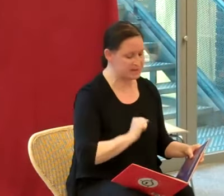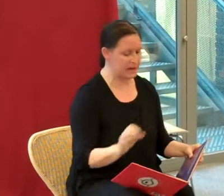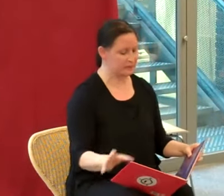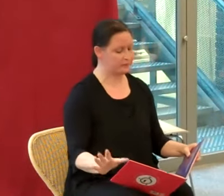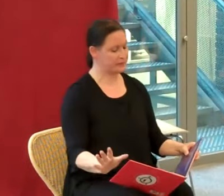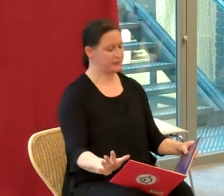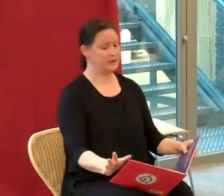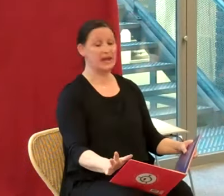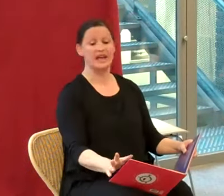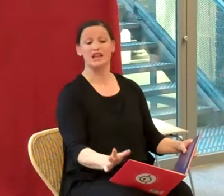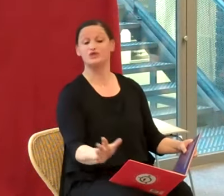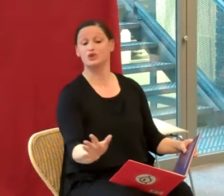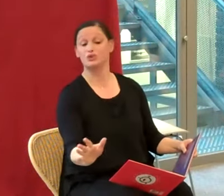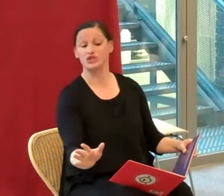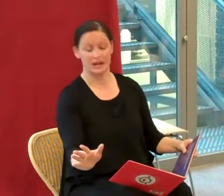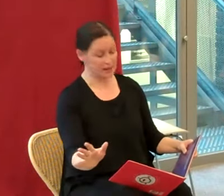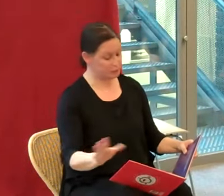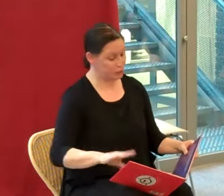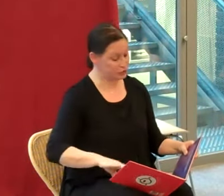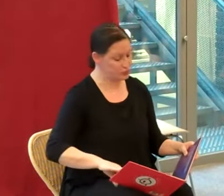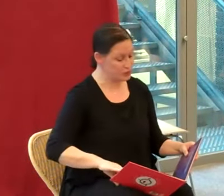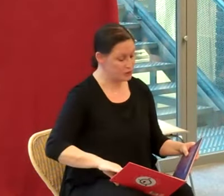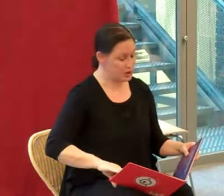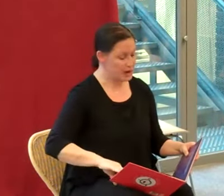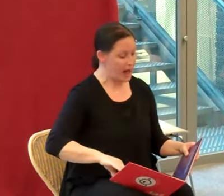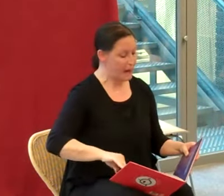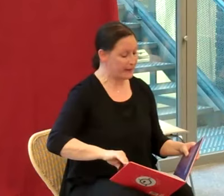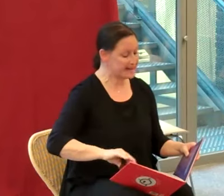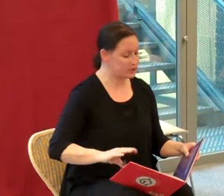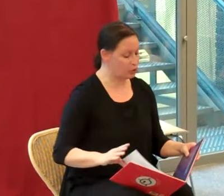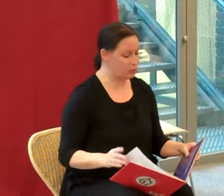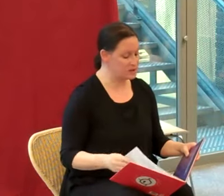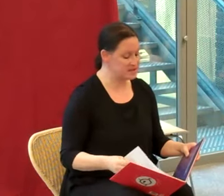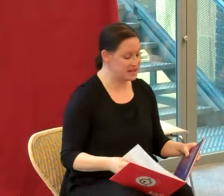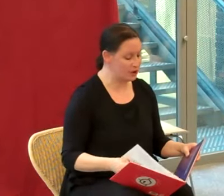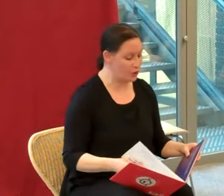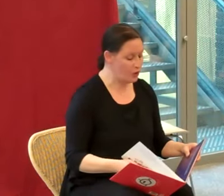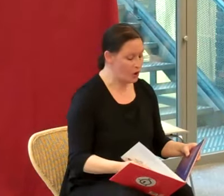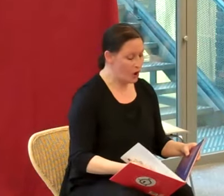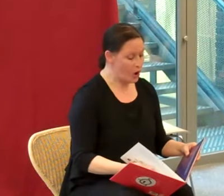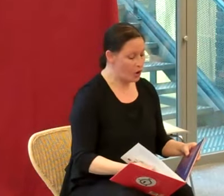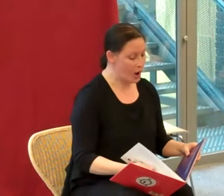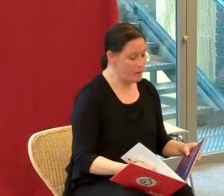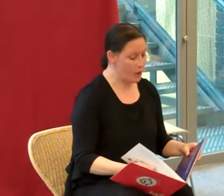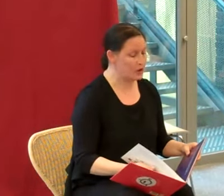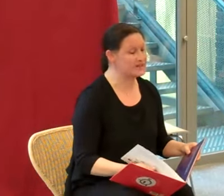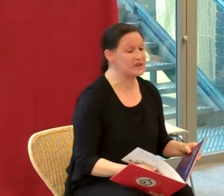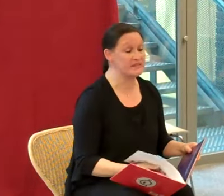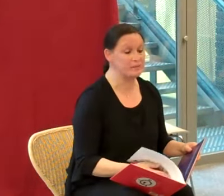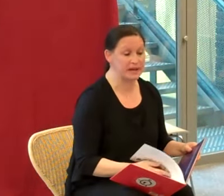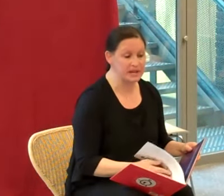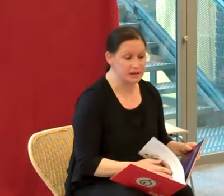'expliqua. Il se couchait en l'intérieur après s'être grossé les trous comme on les en avait prêts.